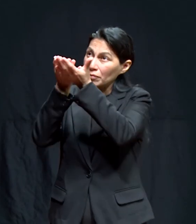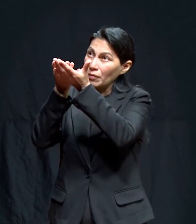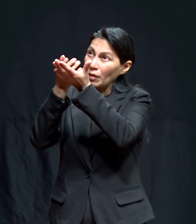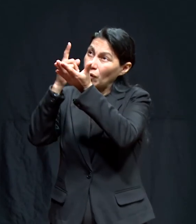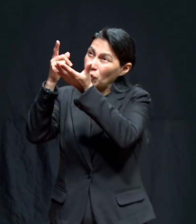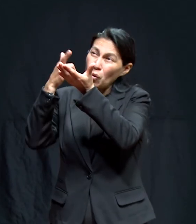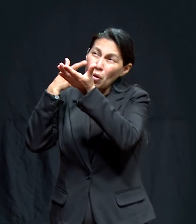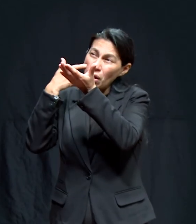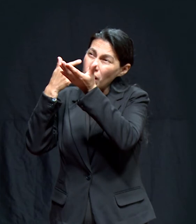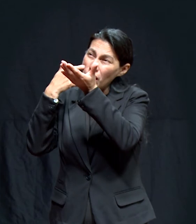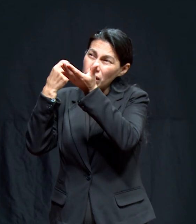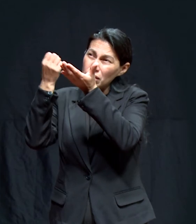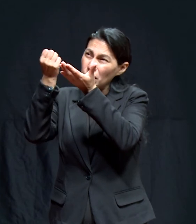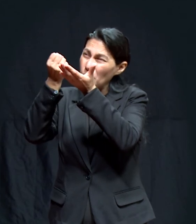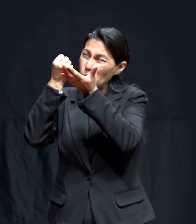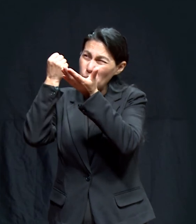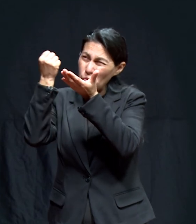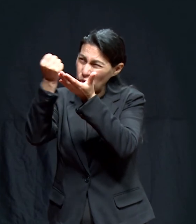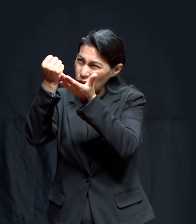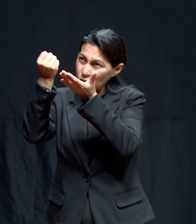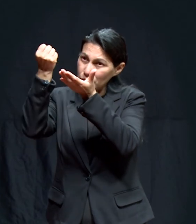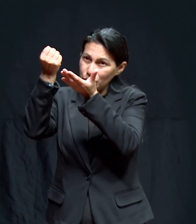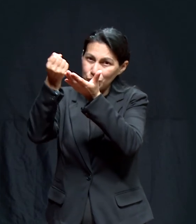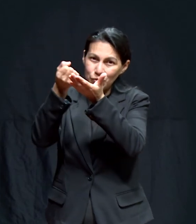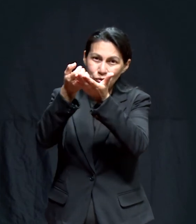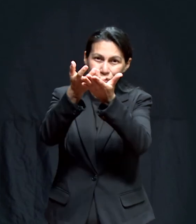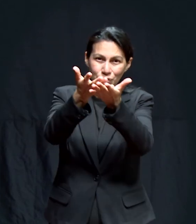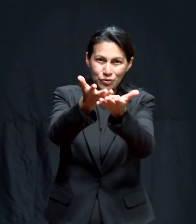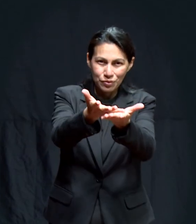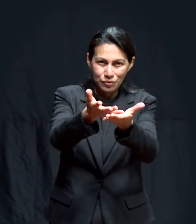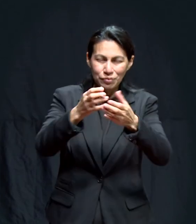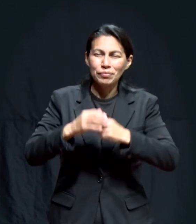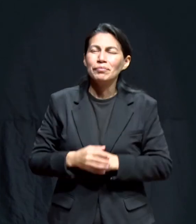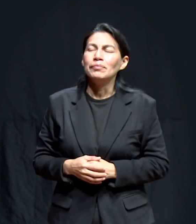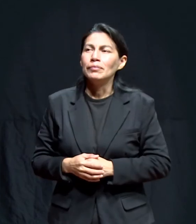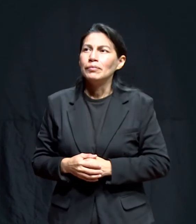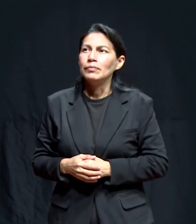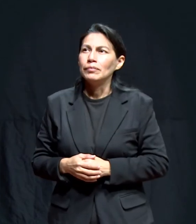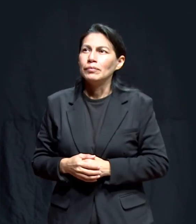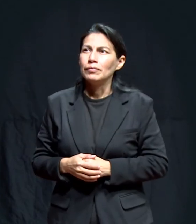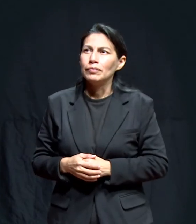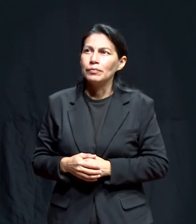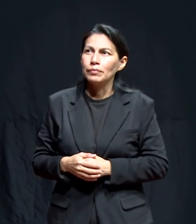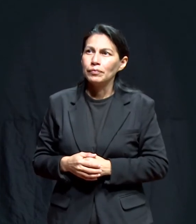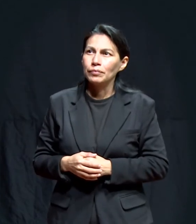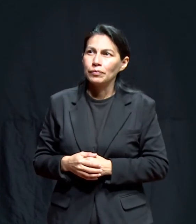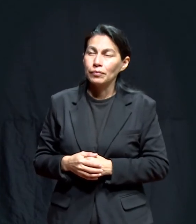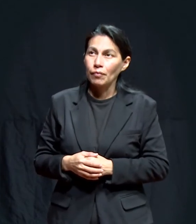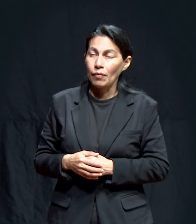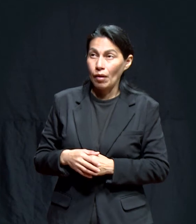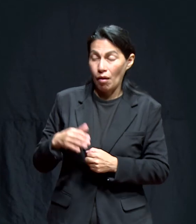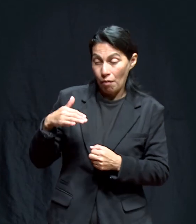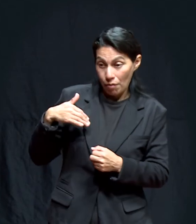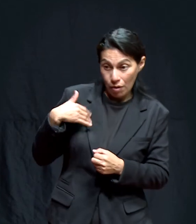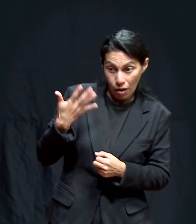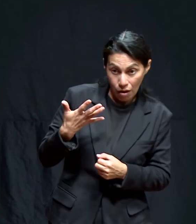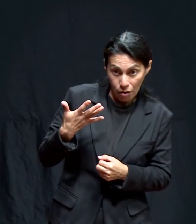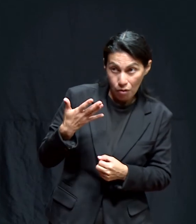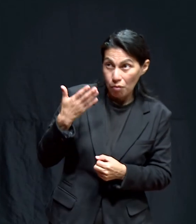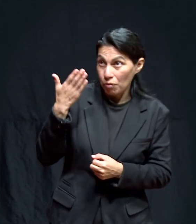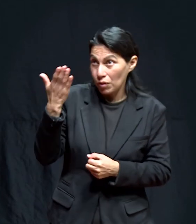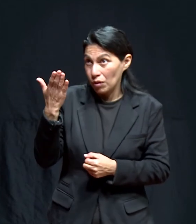de su gracia y de su poder en ustedes. Porque no pido solamente por un milagro